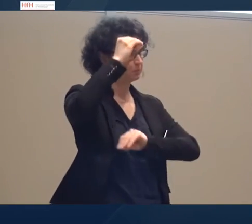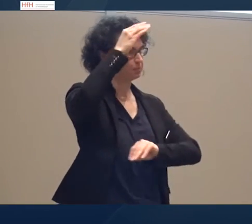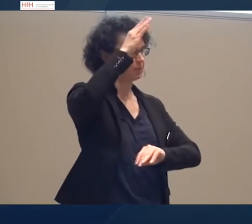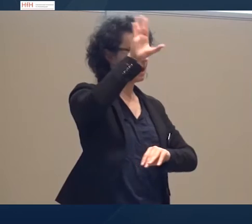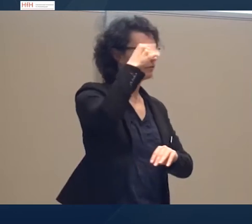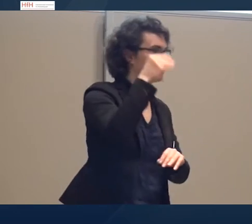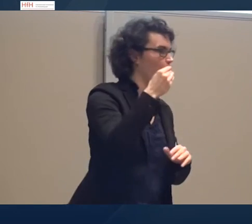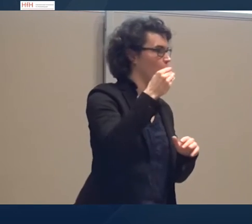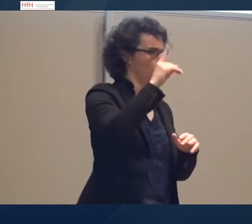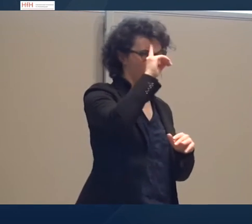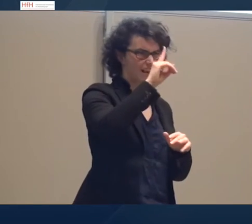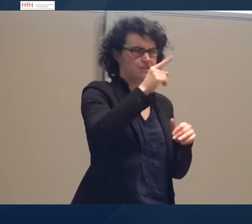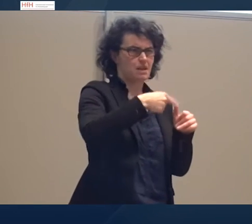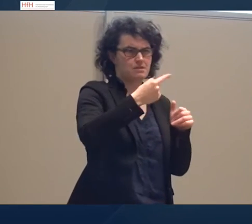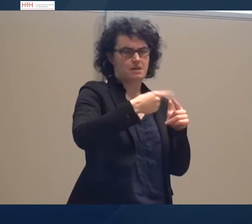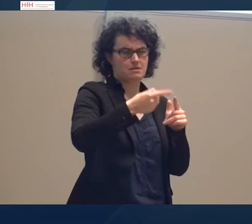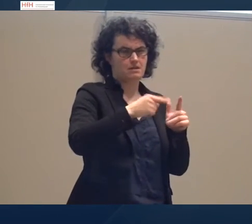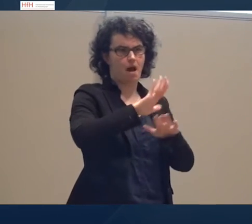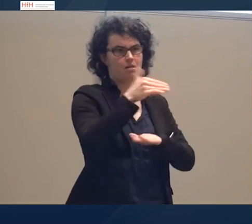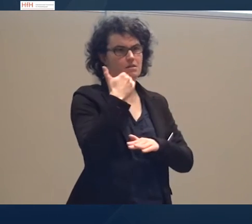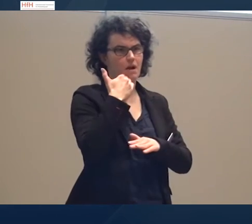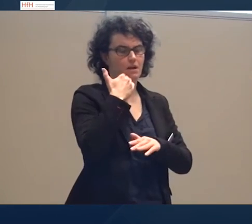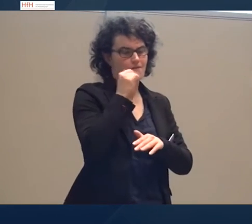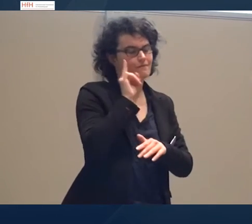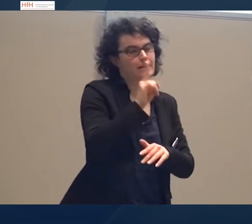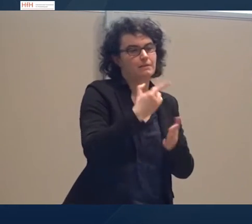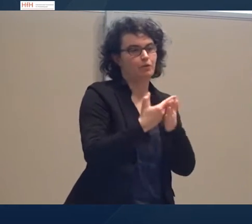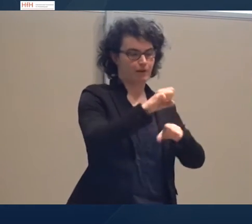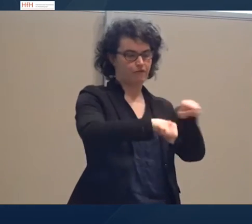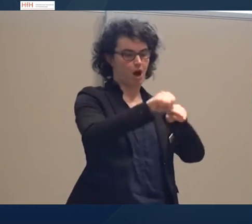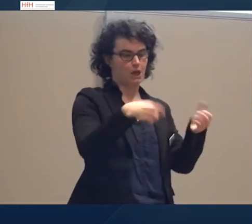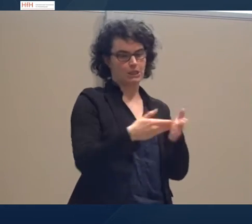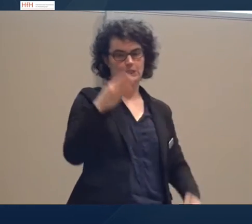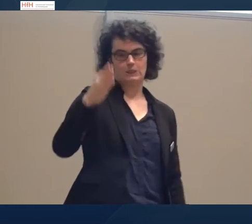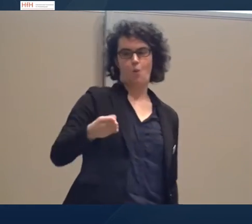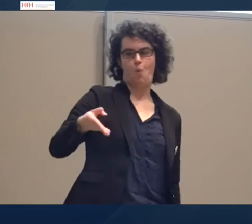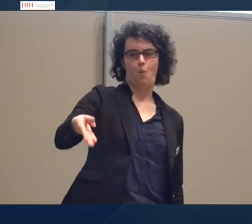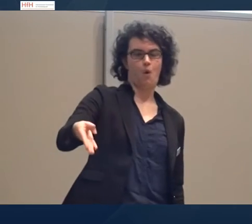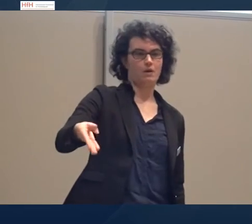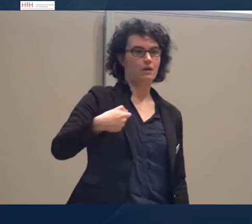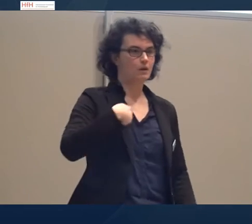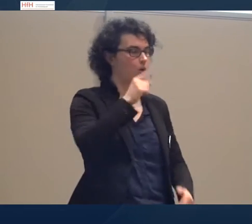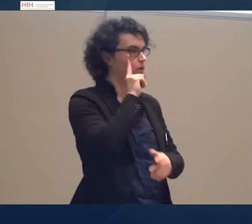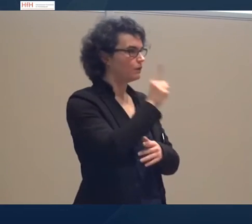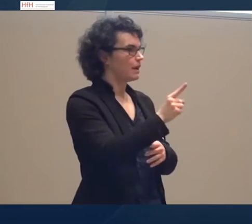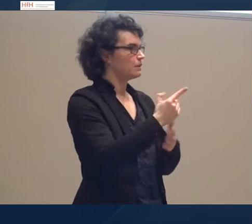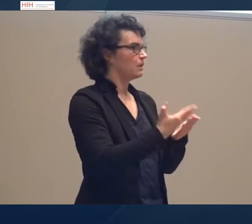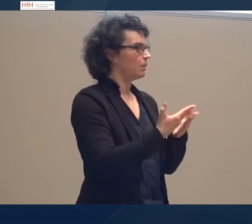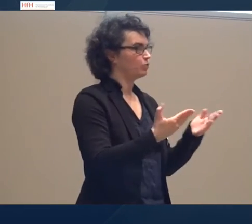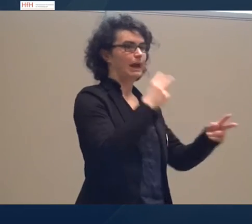alles, was wir wissen über den Alltag. Wir wissen, wie ein Fahrrad aussieht. Wir wissen, wie ein Restaurant, ein Hotel